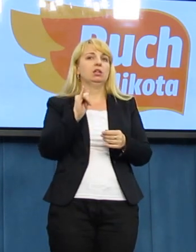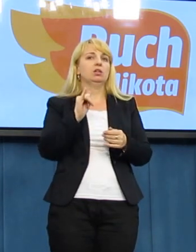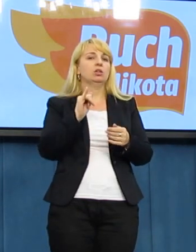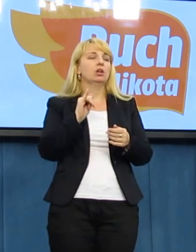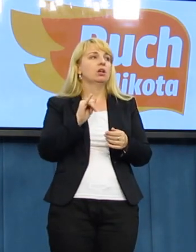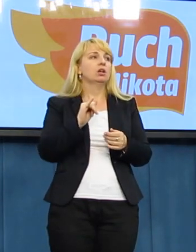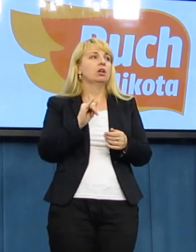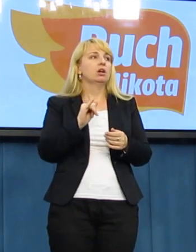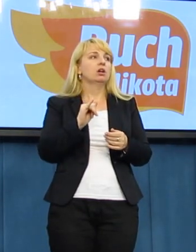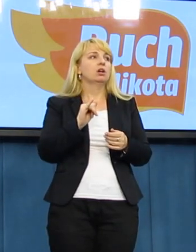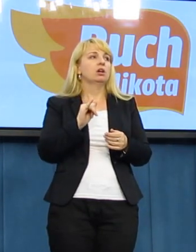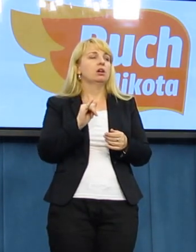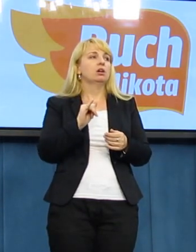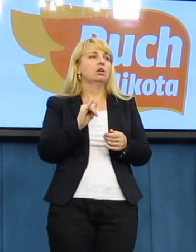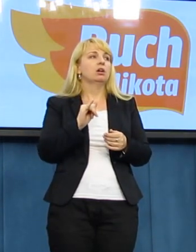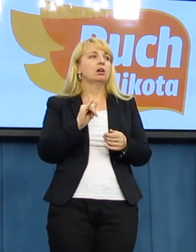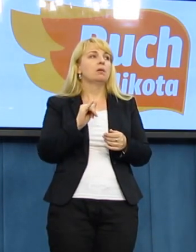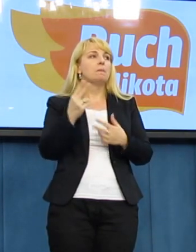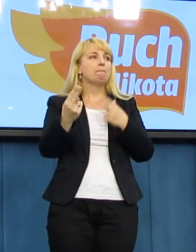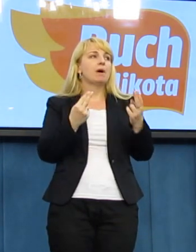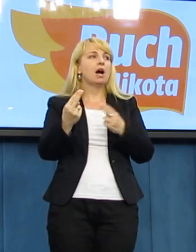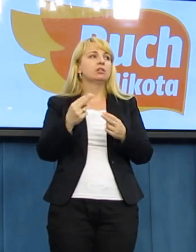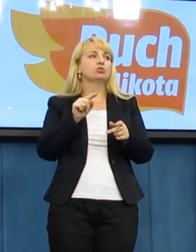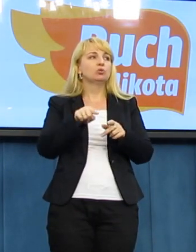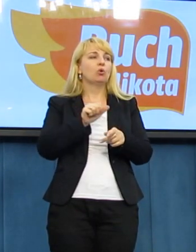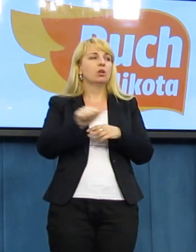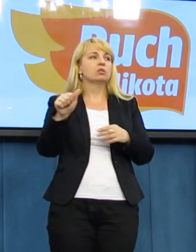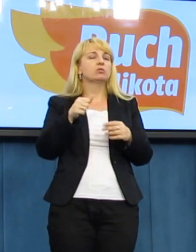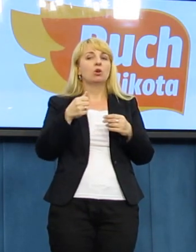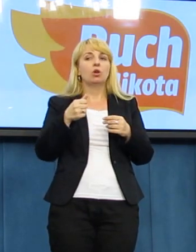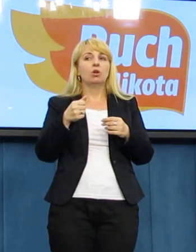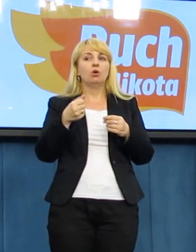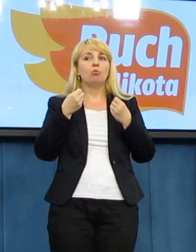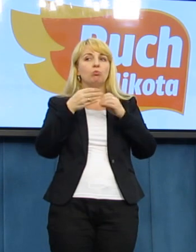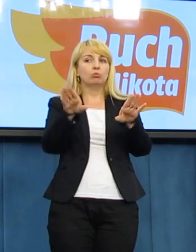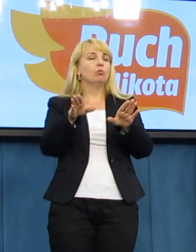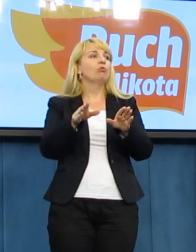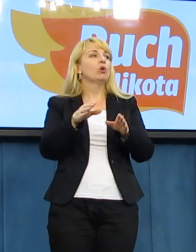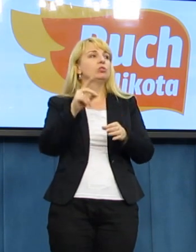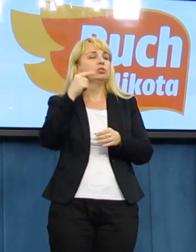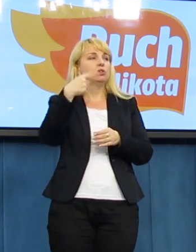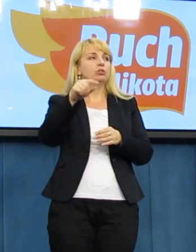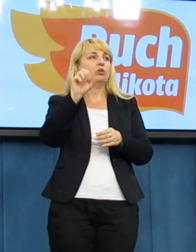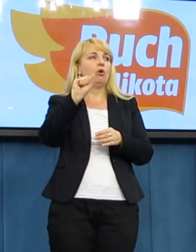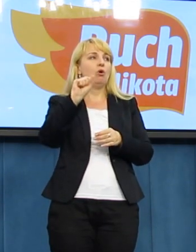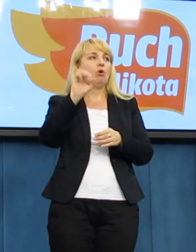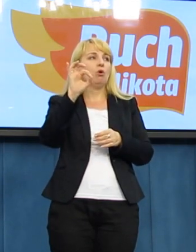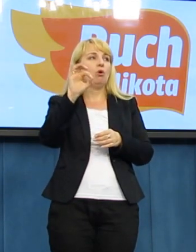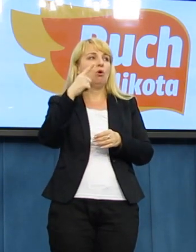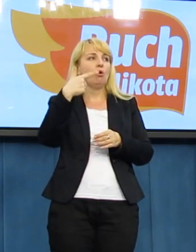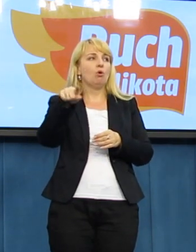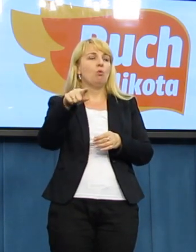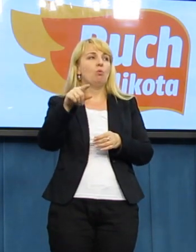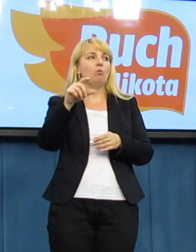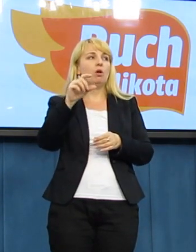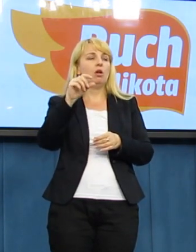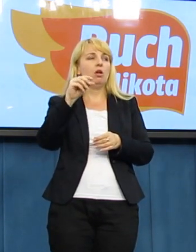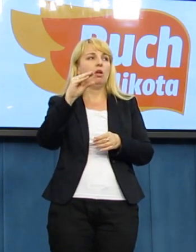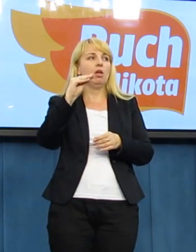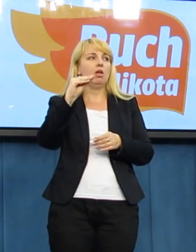odbywa się pod kasłem uwolnić Dołeckiego. Właśnie. Prokuratura zarzuca mu kupno trzech kilogramów Malichuany w sumie.